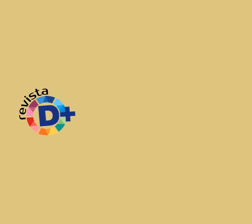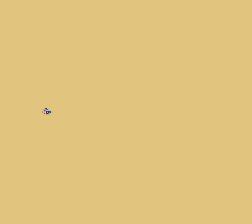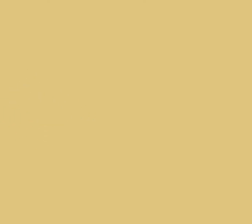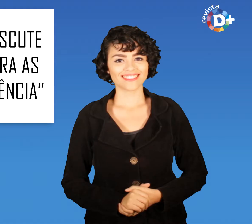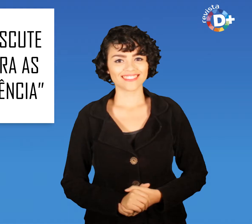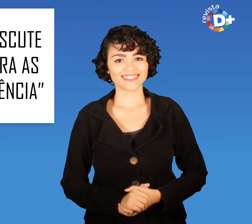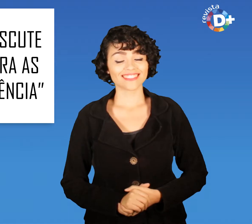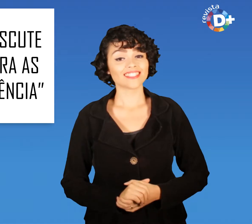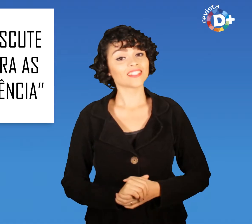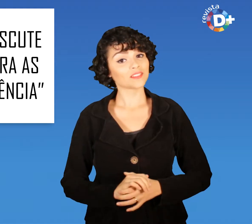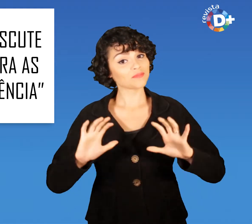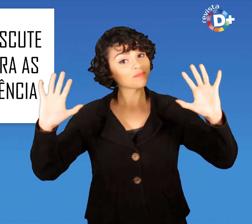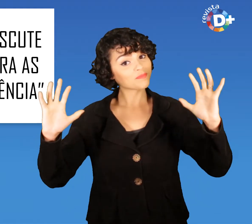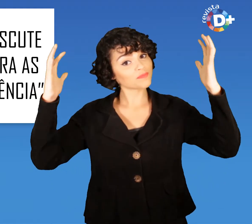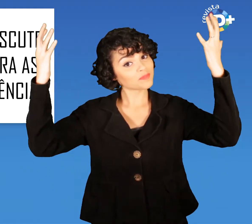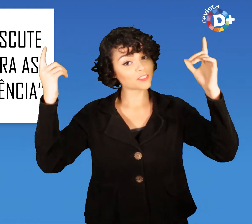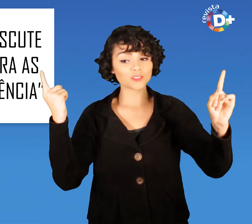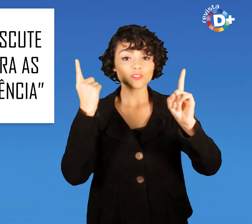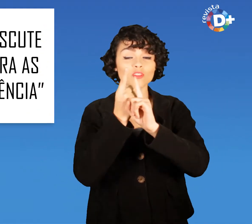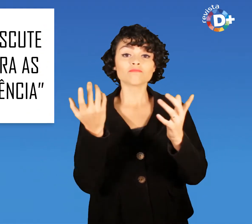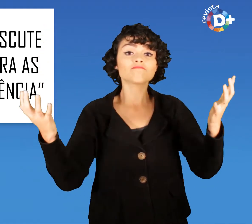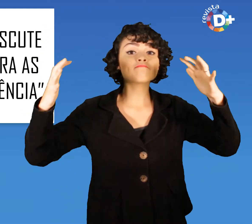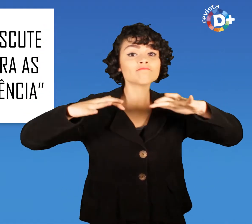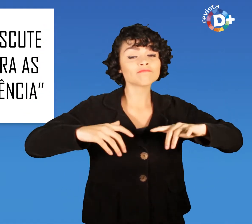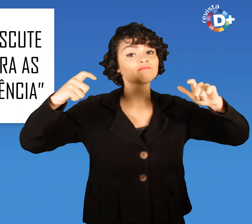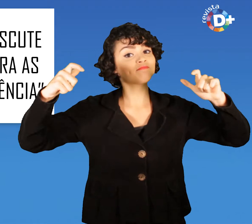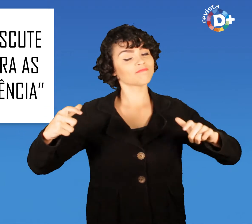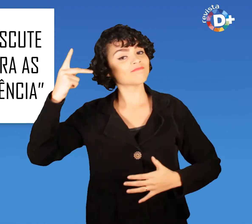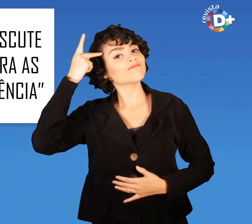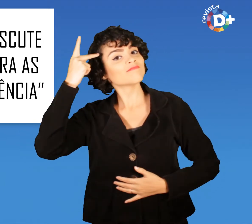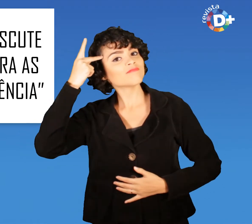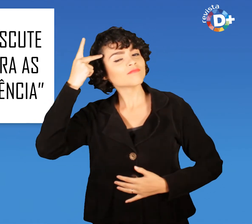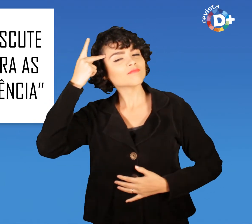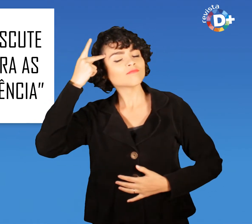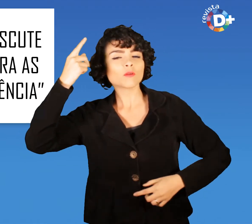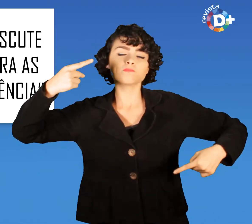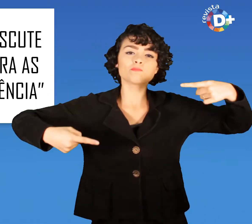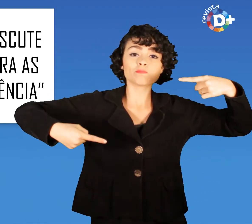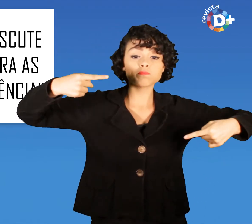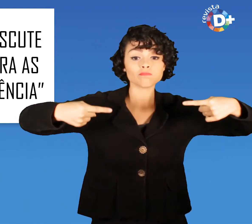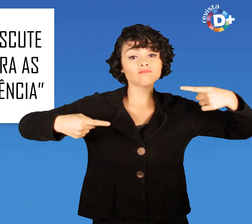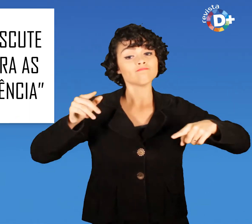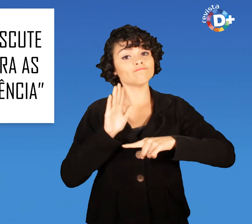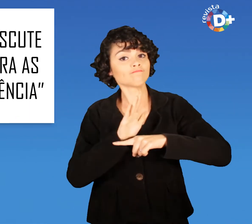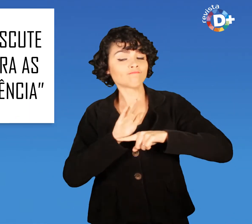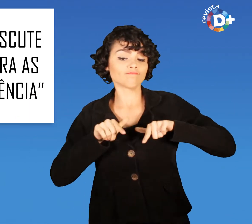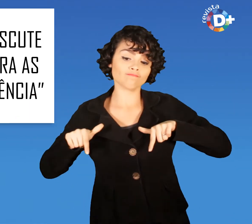Encontro em São Paulo discute ações voltadas para as pessoas com deficiência